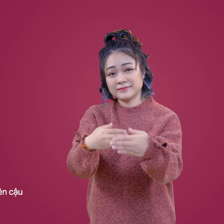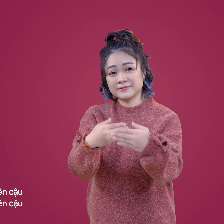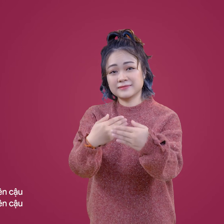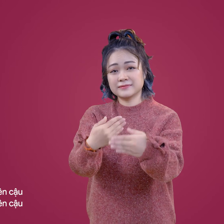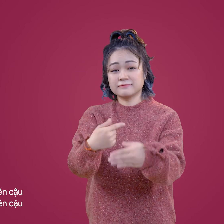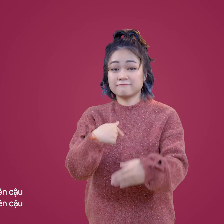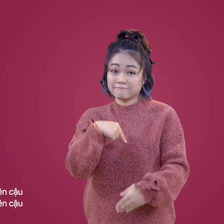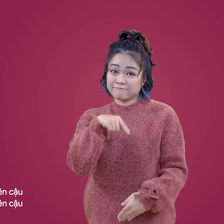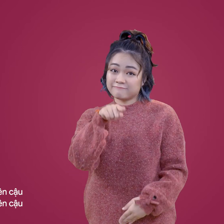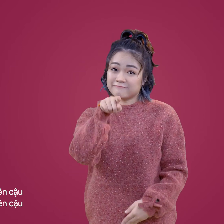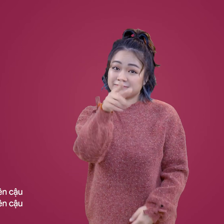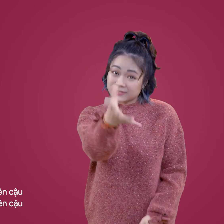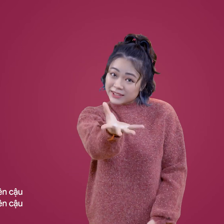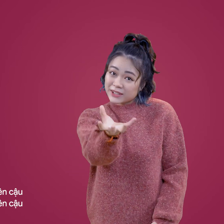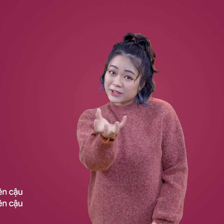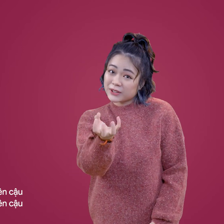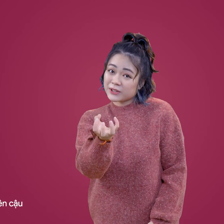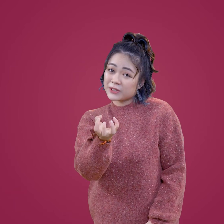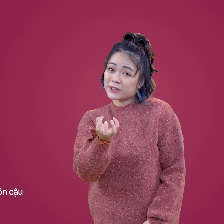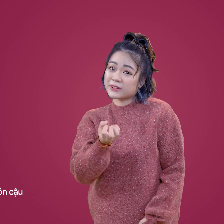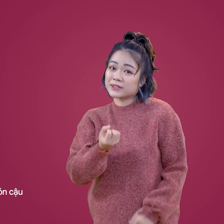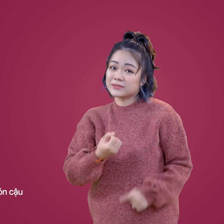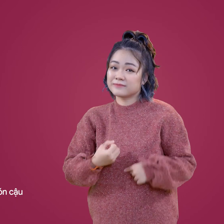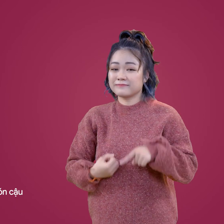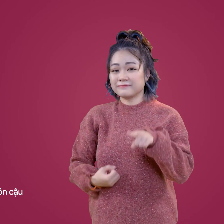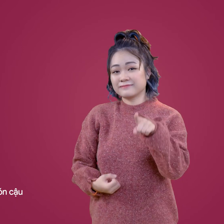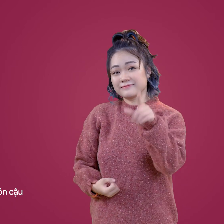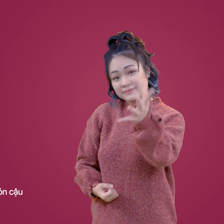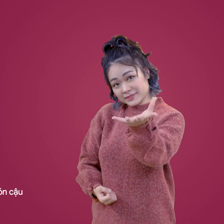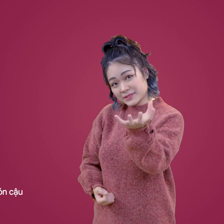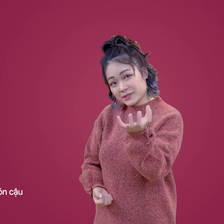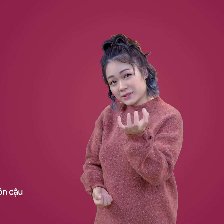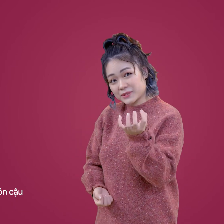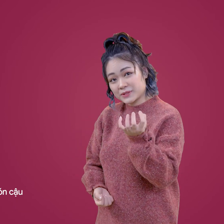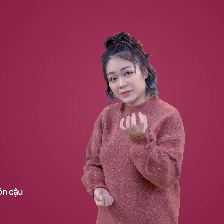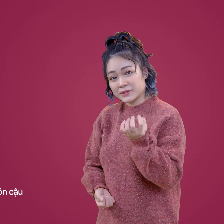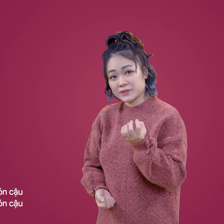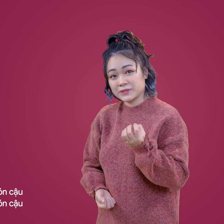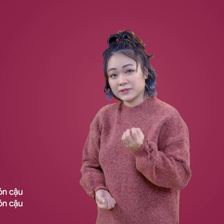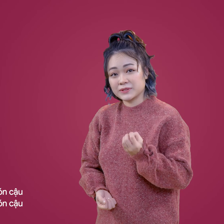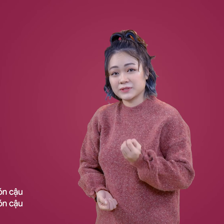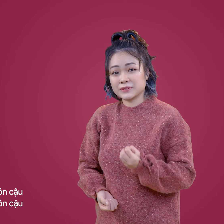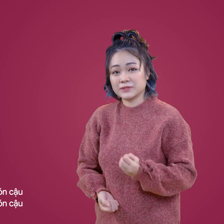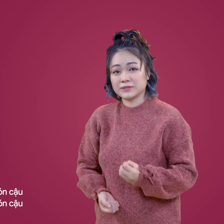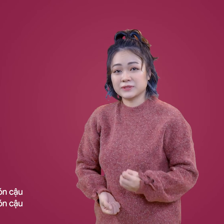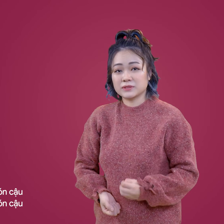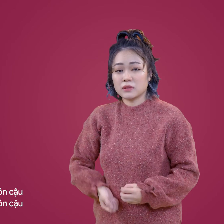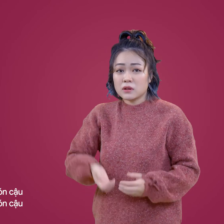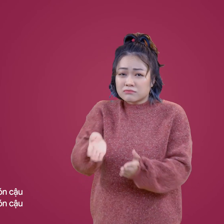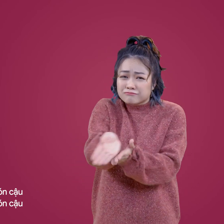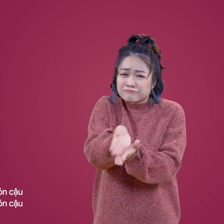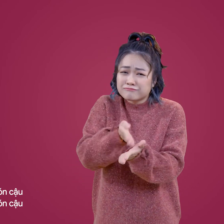만나러 갈게 데리러 갈게 데리러 갈게